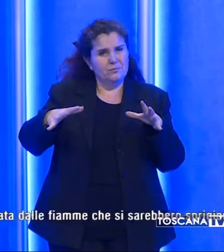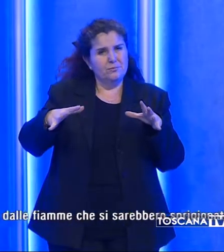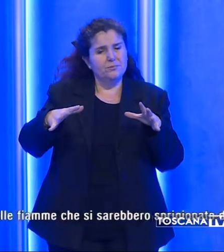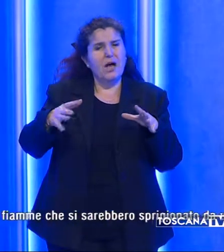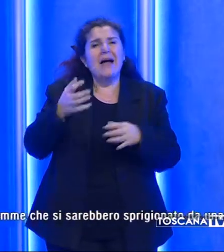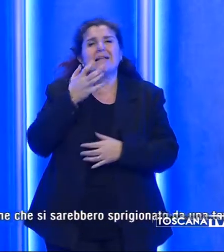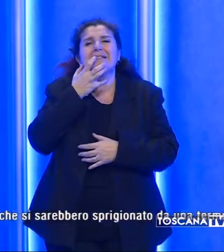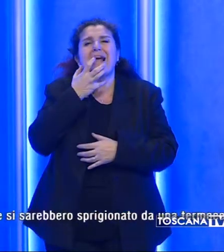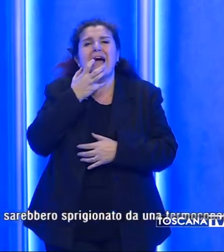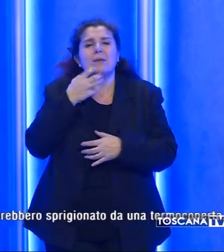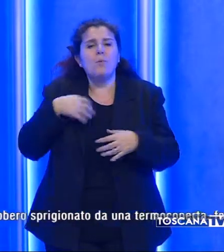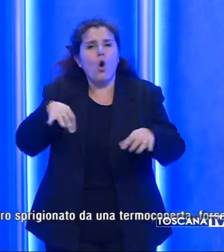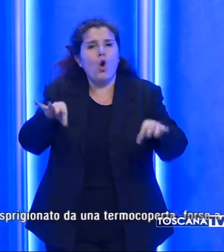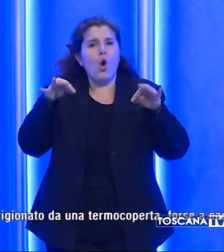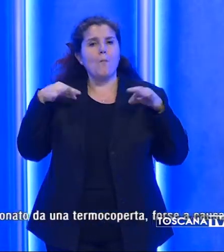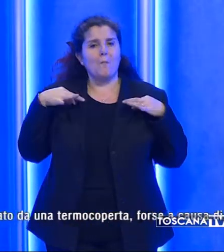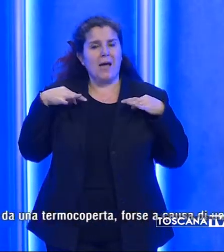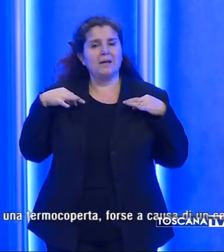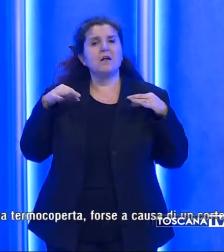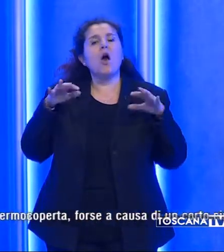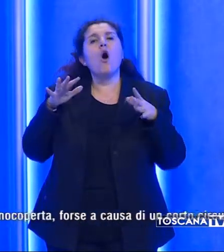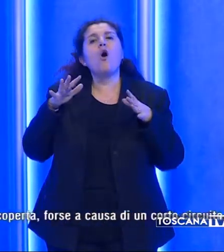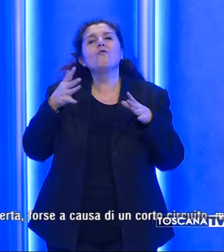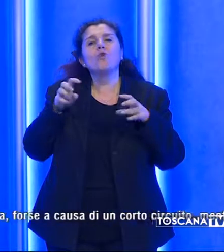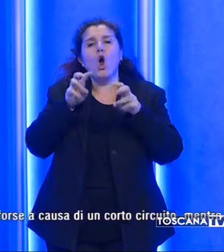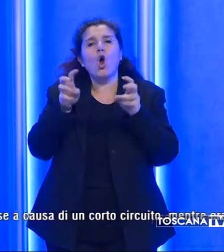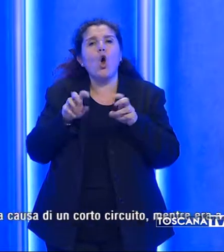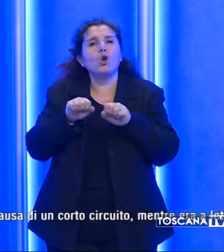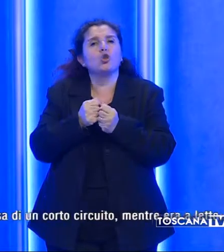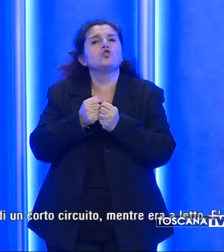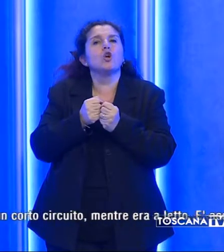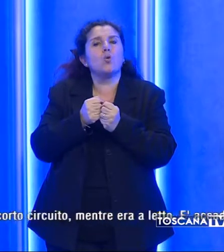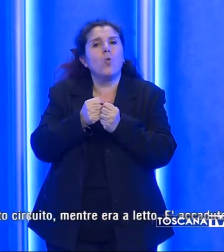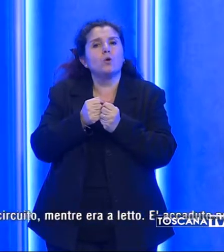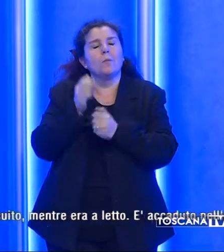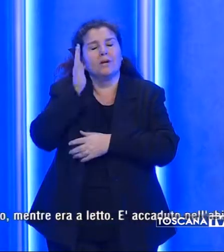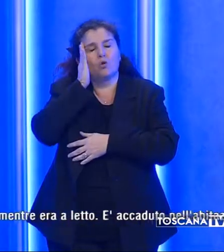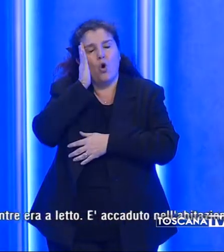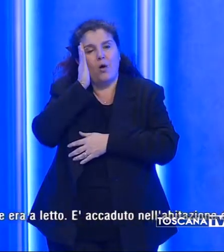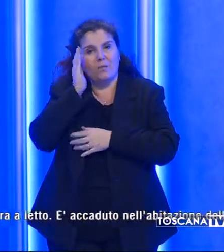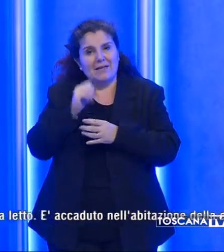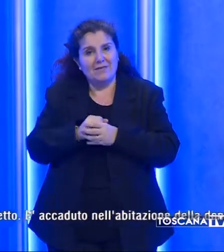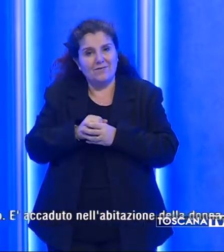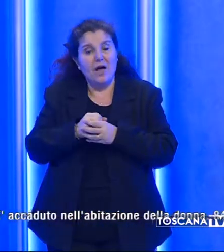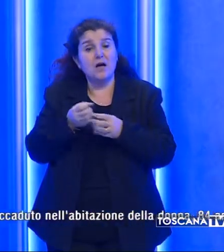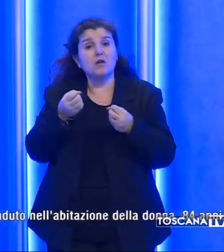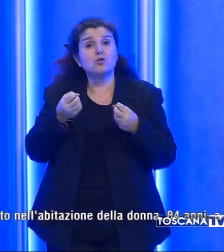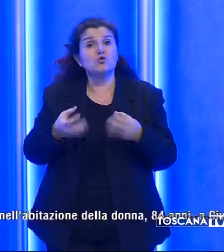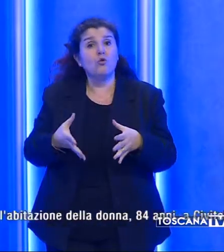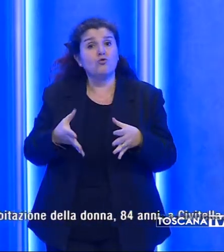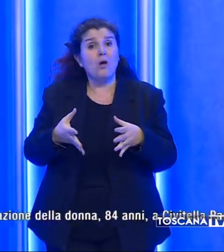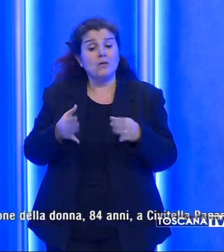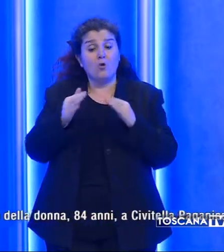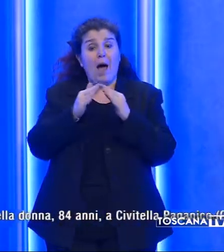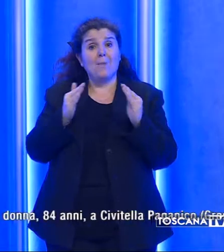termocoperta forse a causa di un cortocircuito mentre era a letto. È accaduto nell